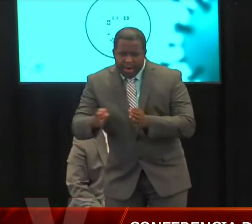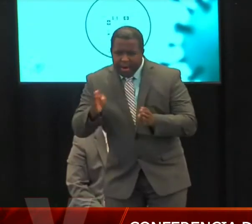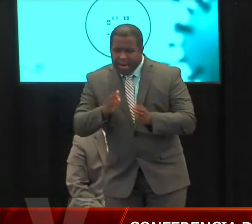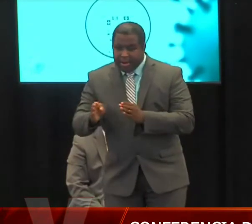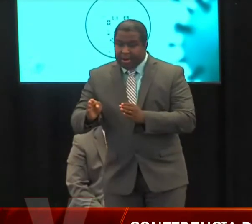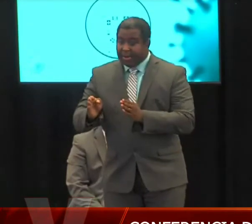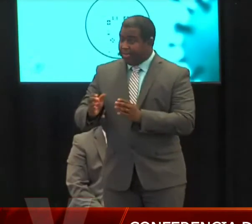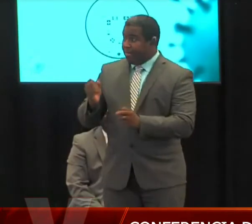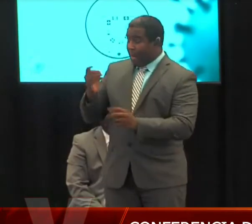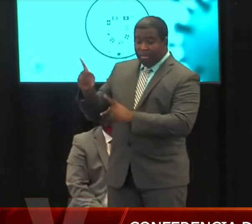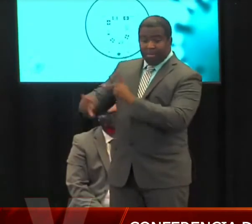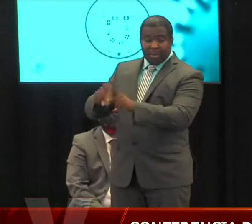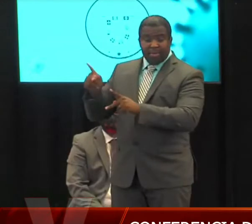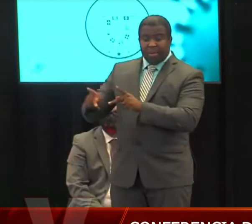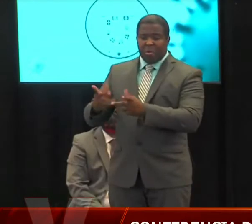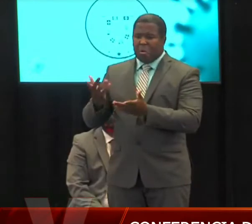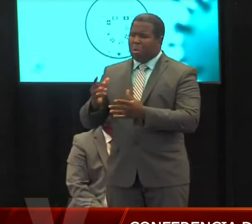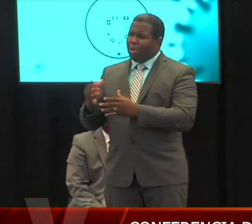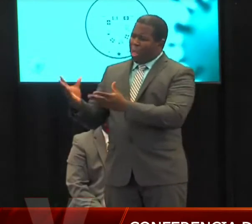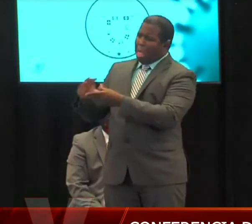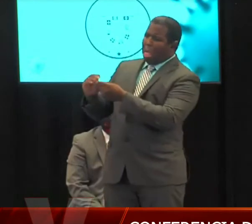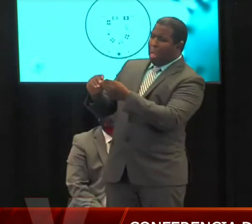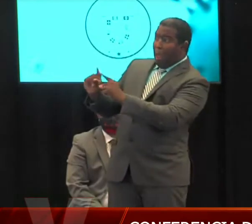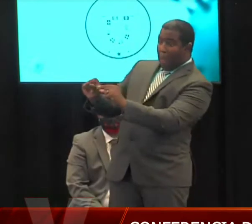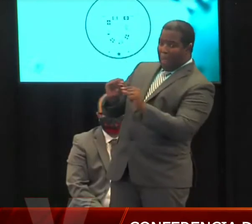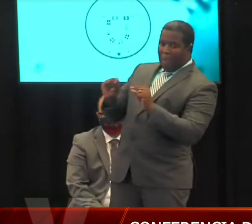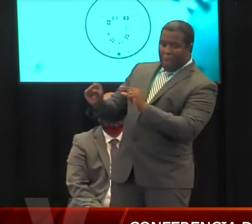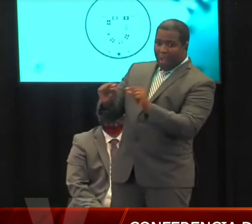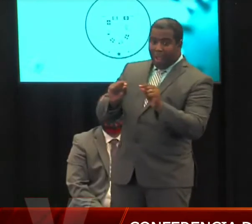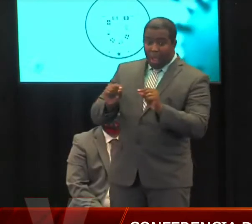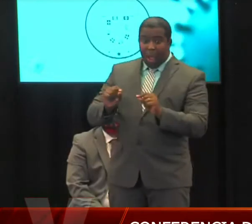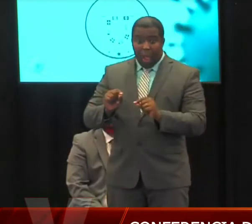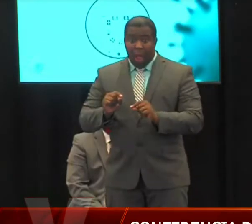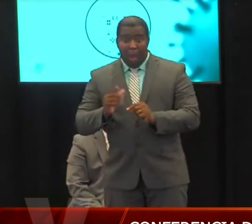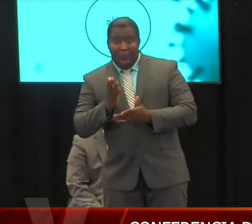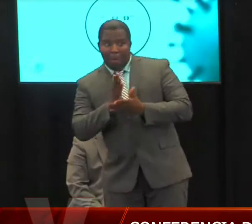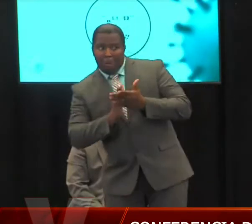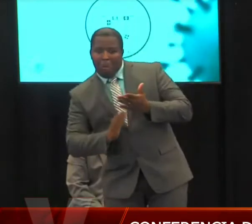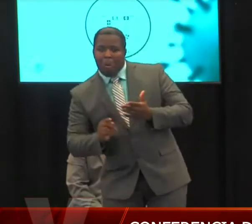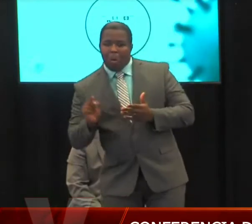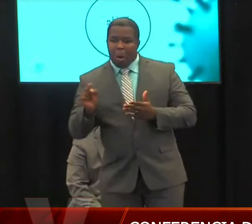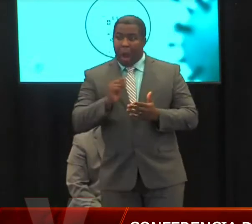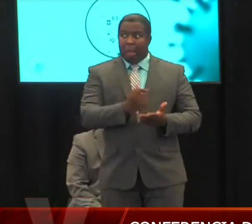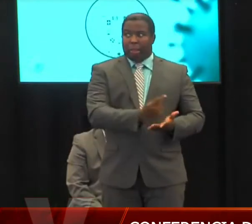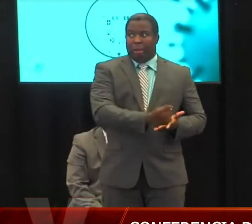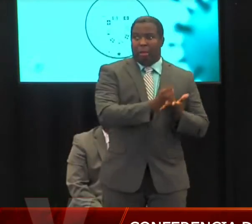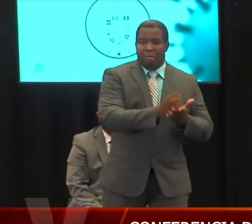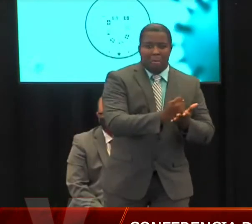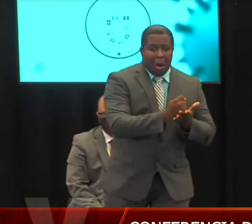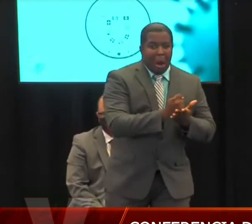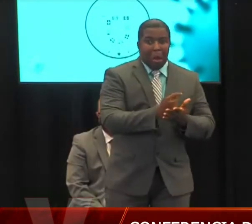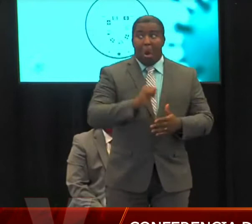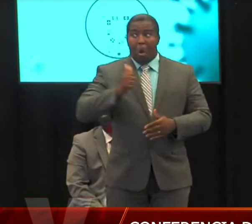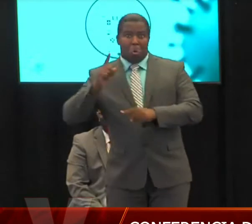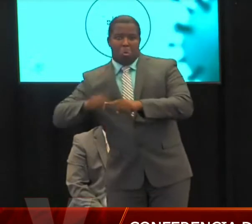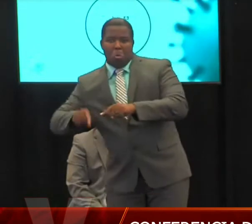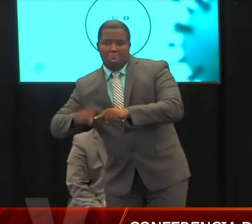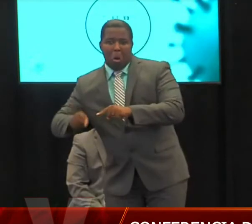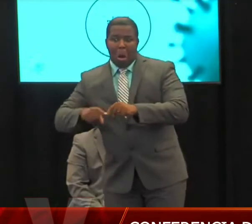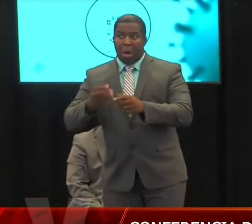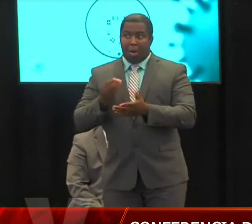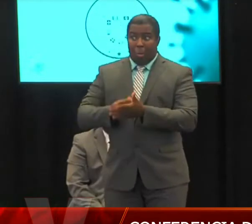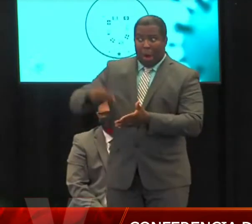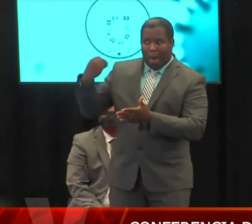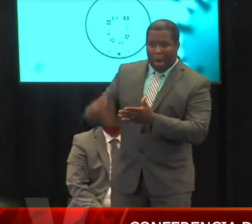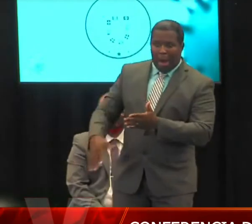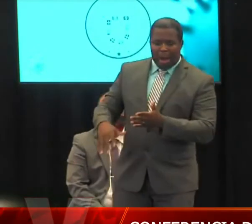proceso está disponible y financiado por el gobierno federal hasta octubre 15. Así que, no hay ninguna razón para presumir que no hay